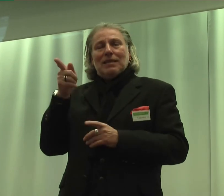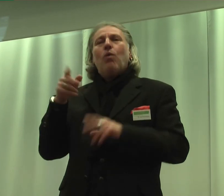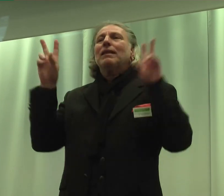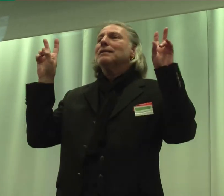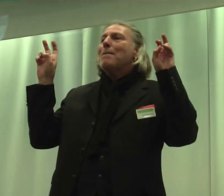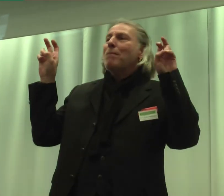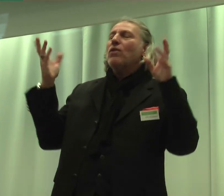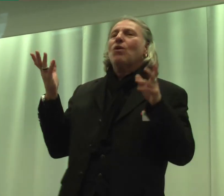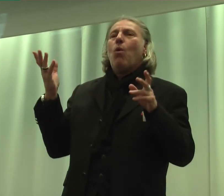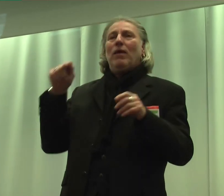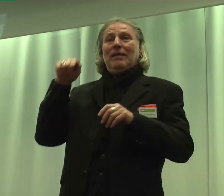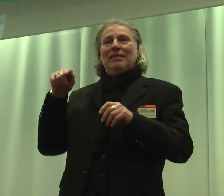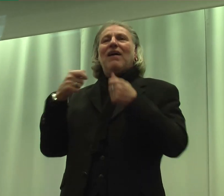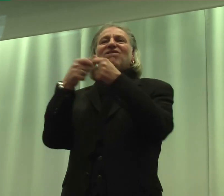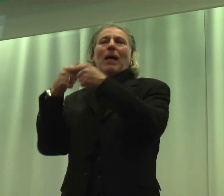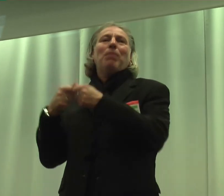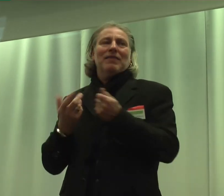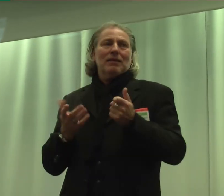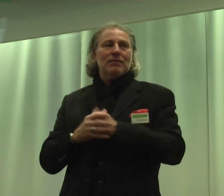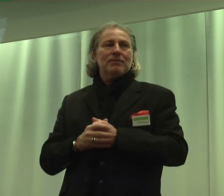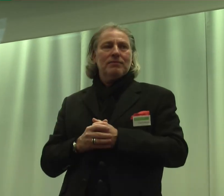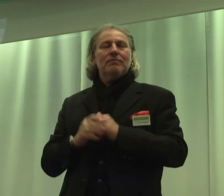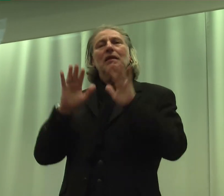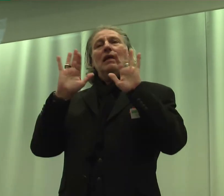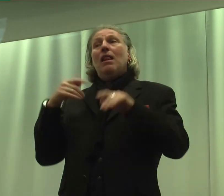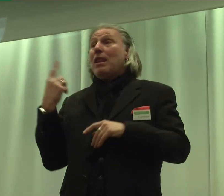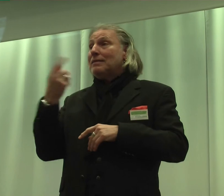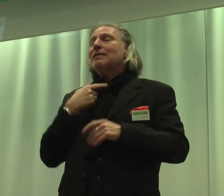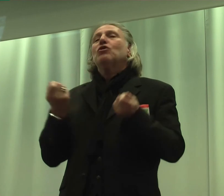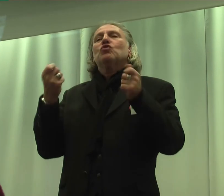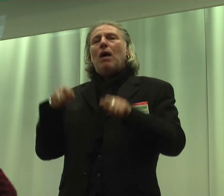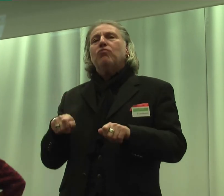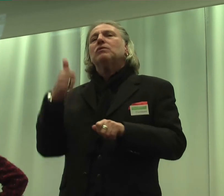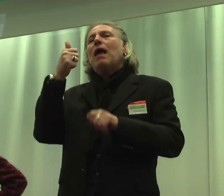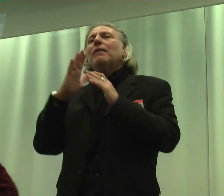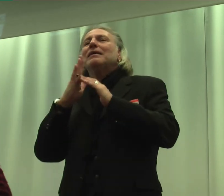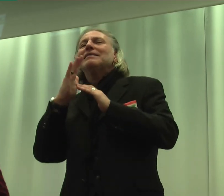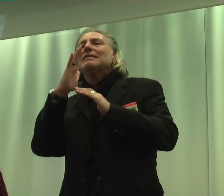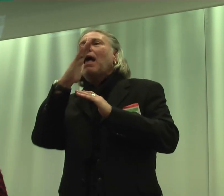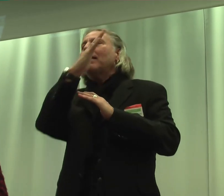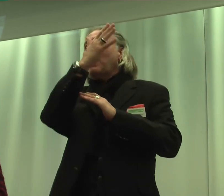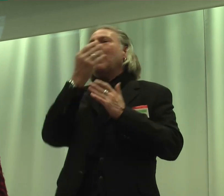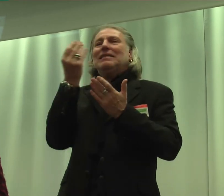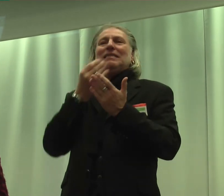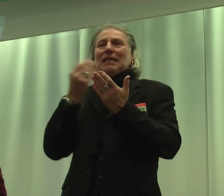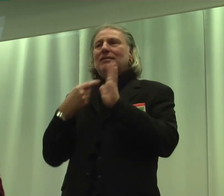der Verbände. Lassen Sie mich zum Abschluss noch eine Karriere-Skizze aufzeigen,